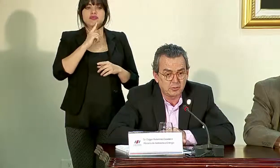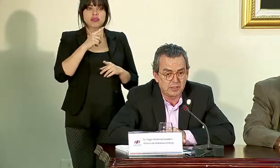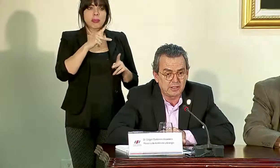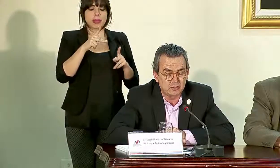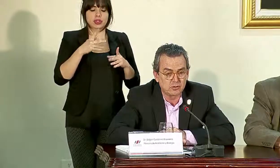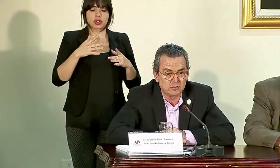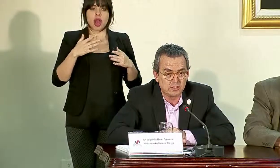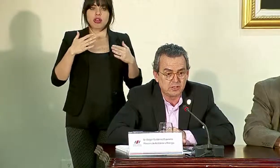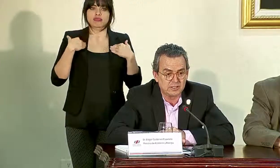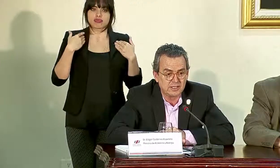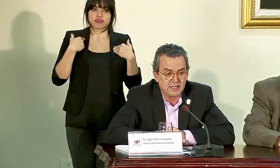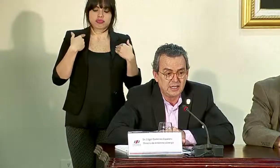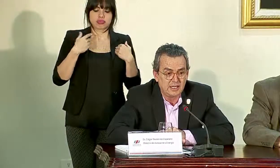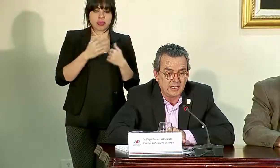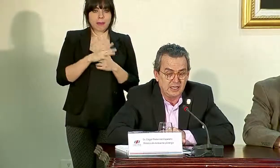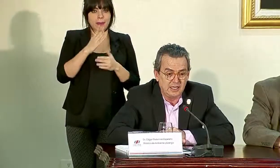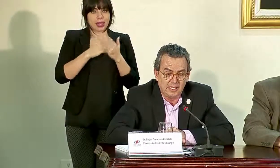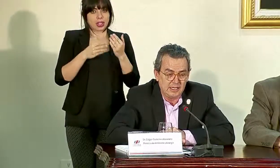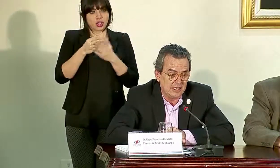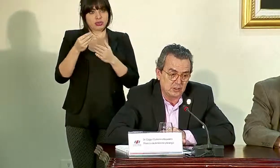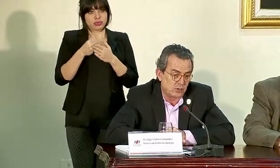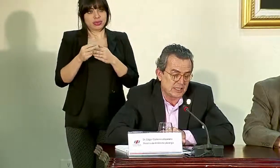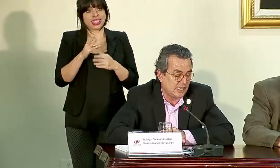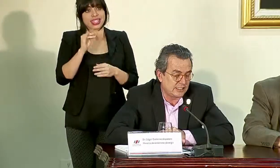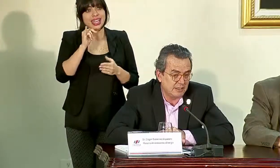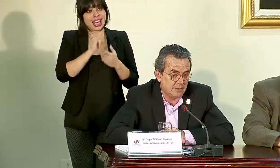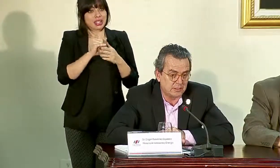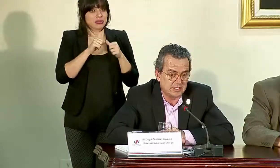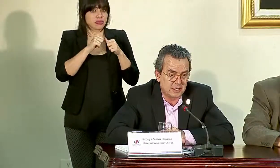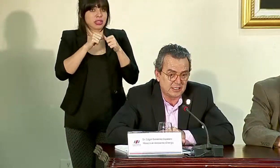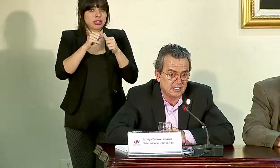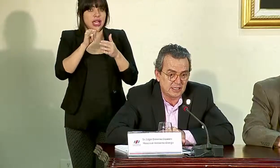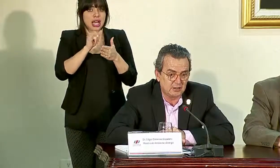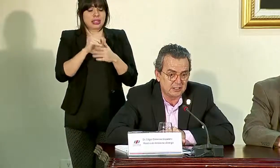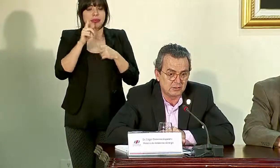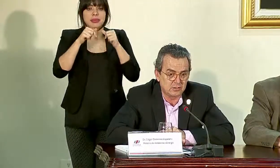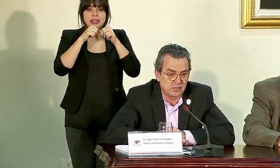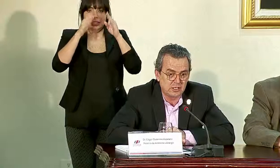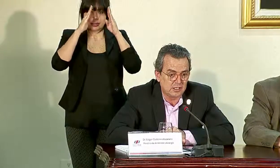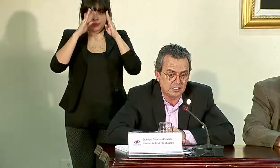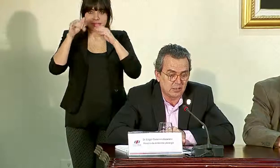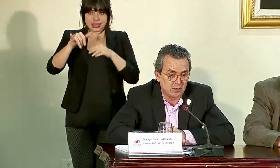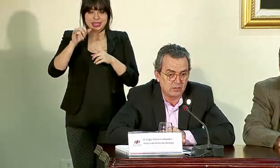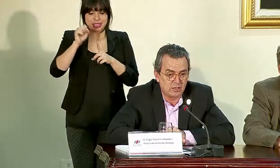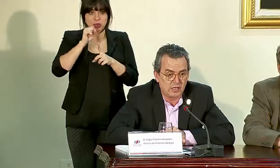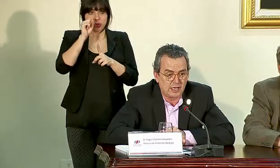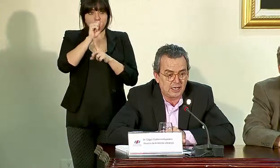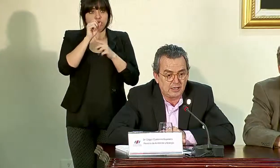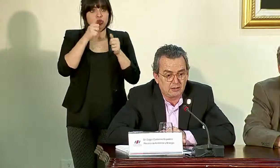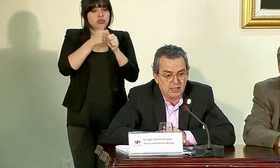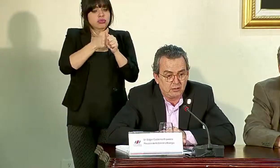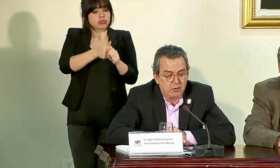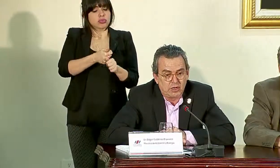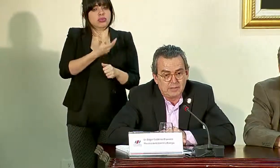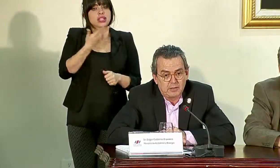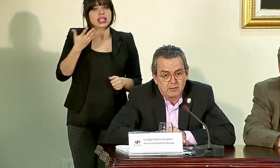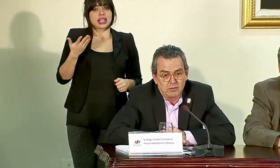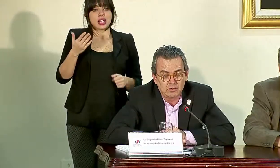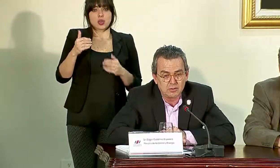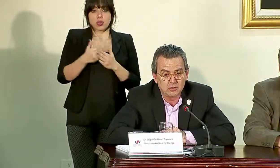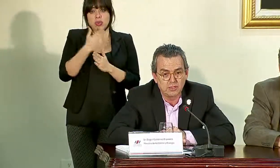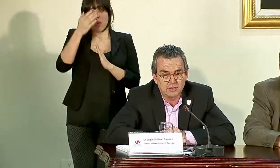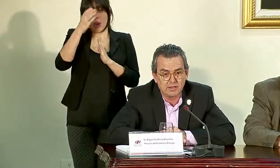apreciadas por parte de los consumidores. Y eso va a seguir así, vamos a seguir atendiendo la situación de acuerdo a lo que el nuevo